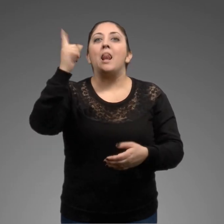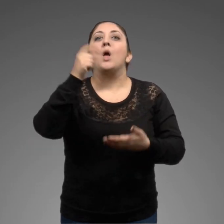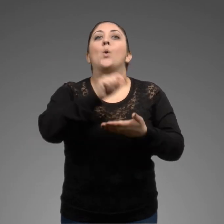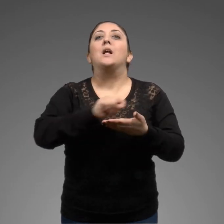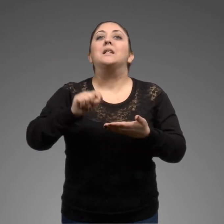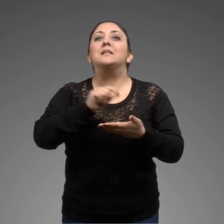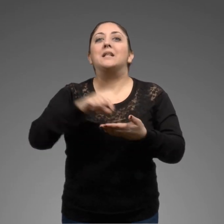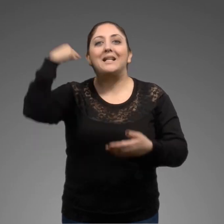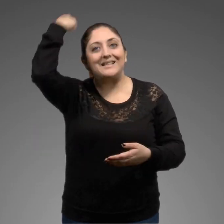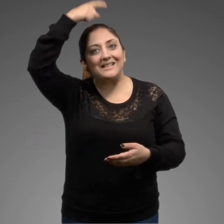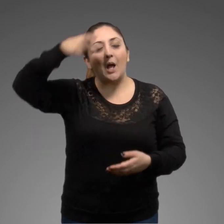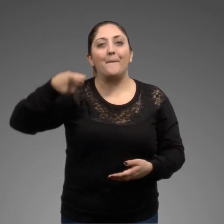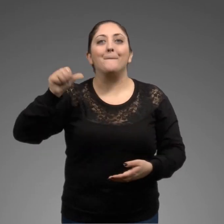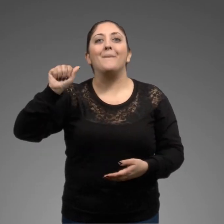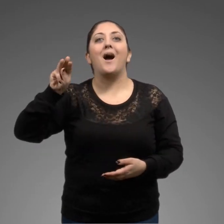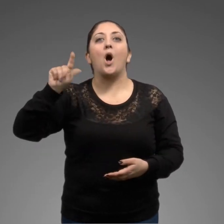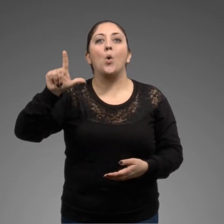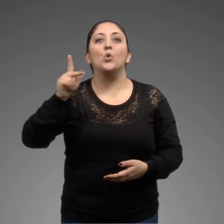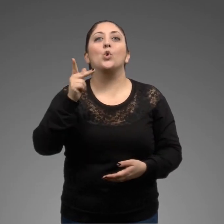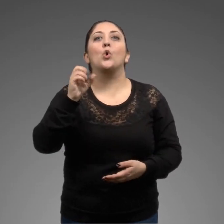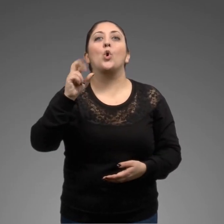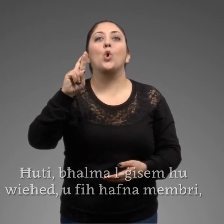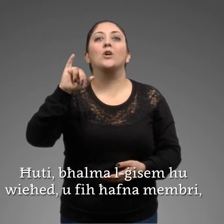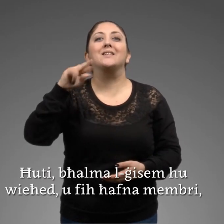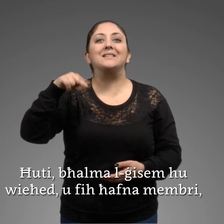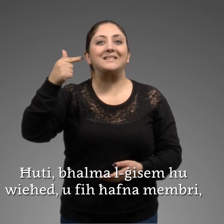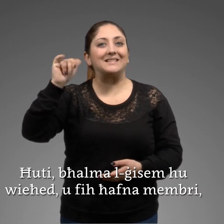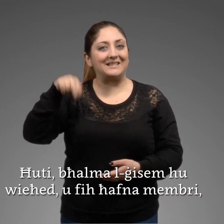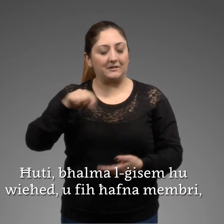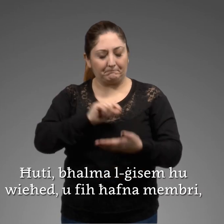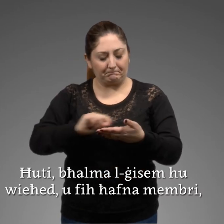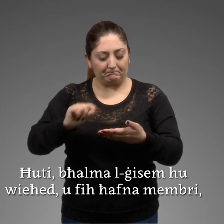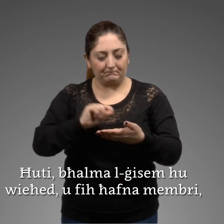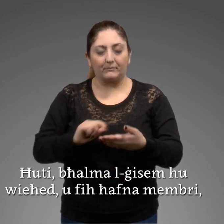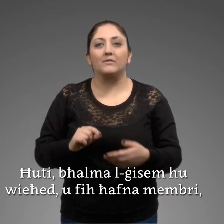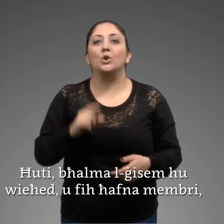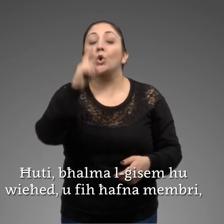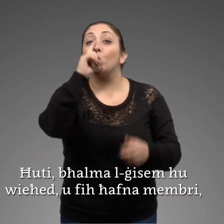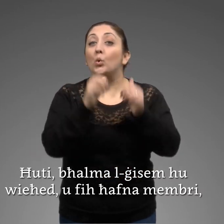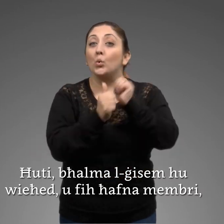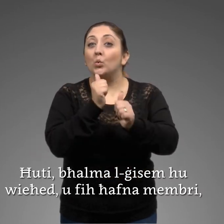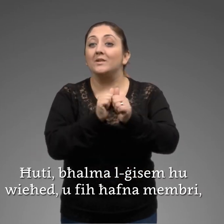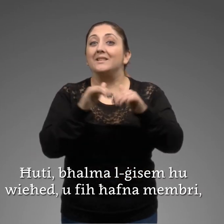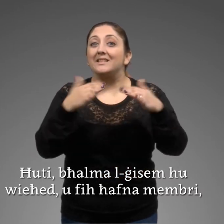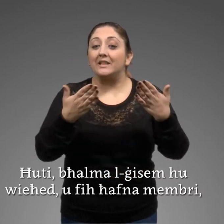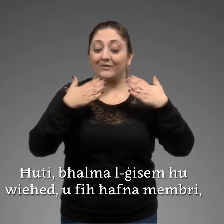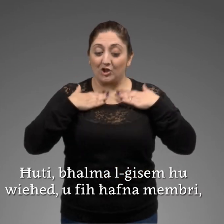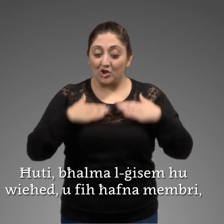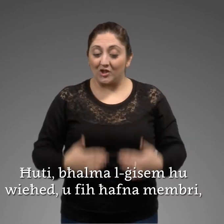San Paul għapostu l-korentin Huti palma l-ġisem u wijhet u